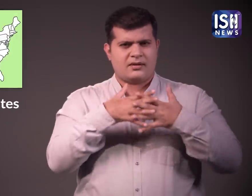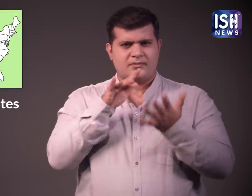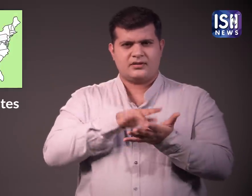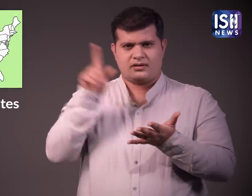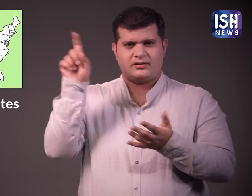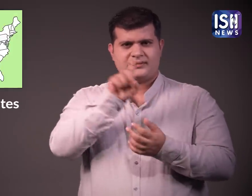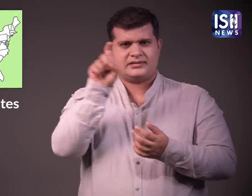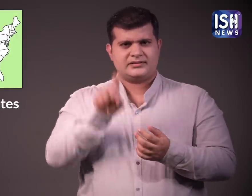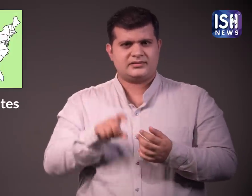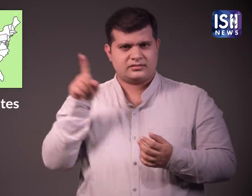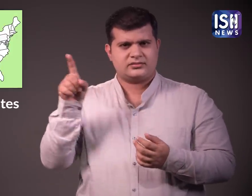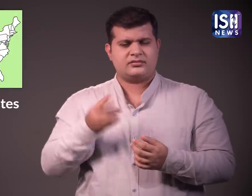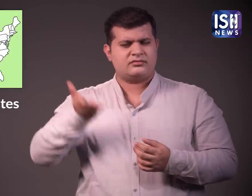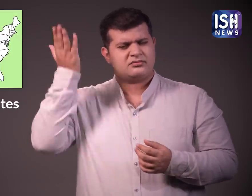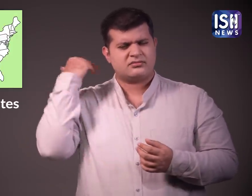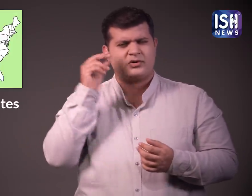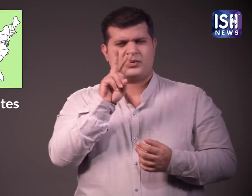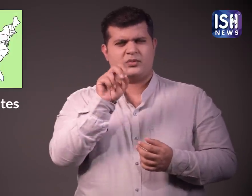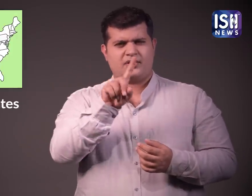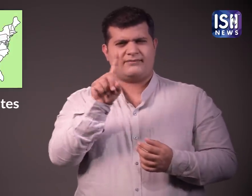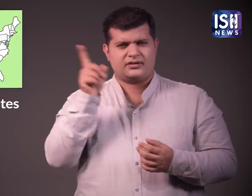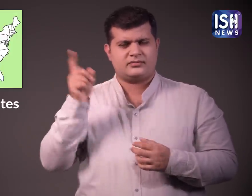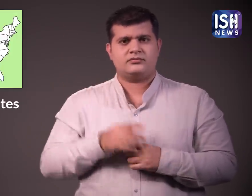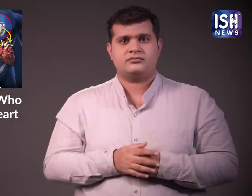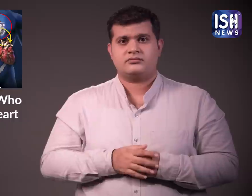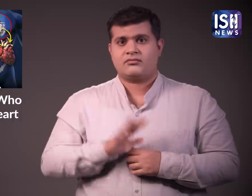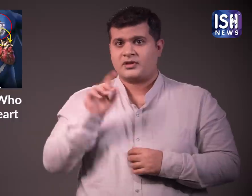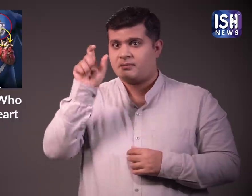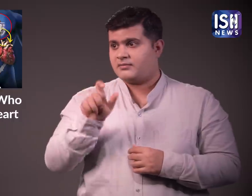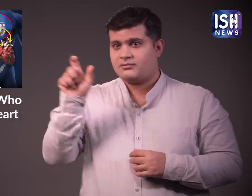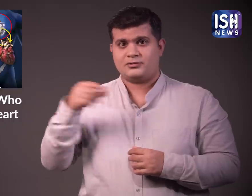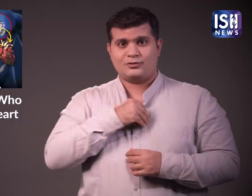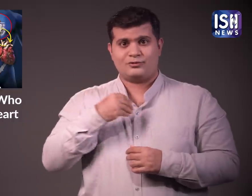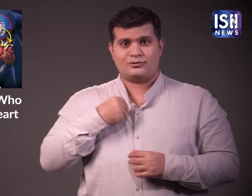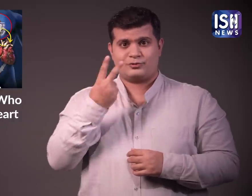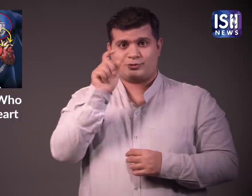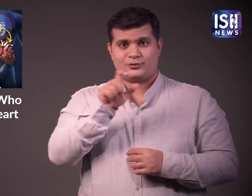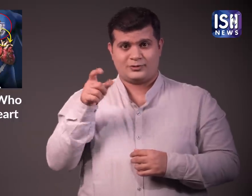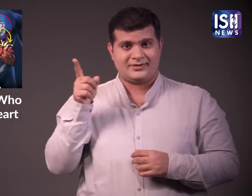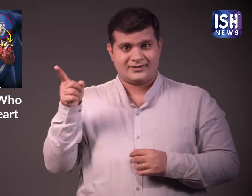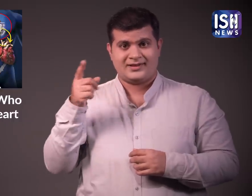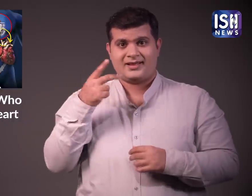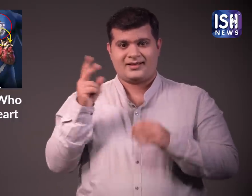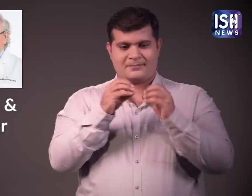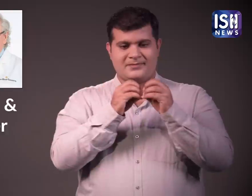2011 में टेकसेस अमेरिका में डॉक्टर बिली कॉन और डॉक्टर बस फ्रेजर